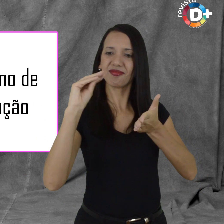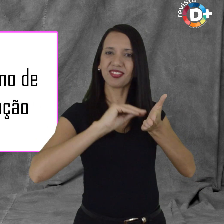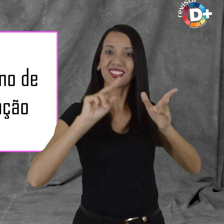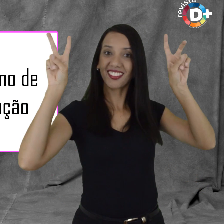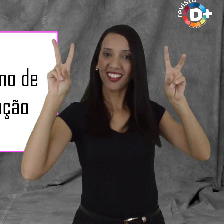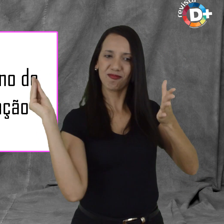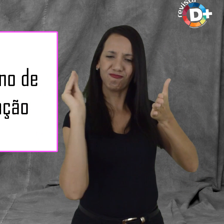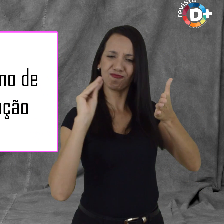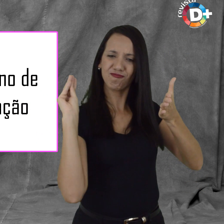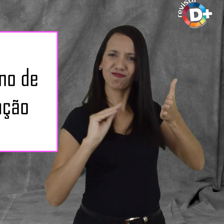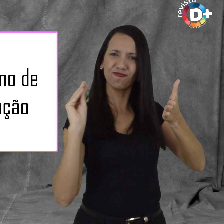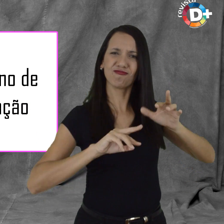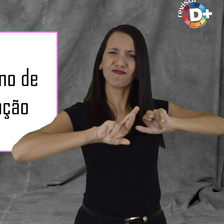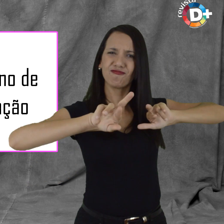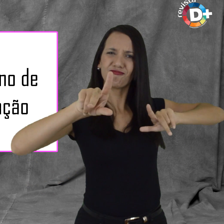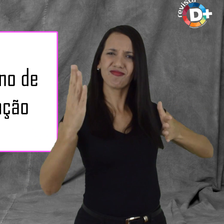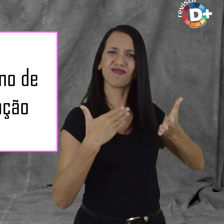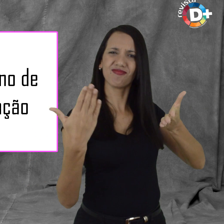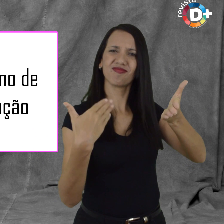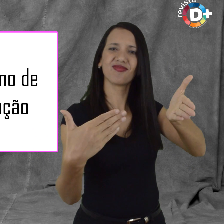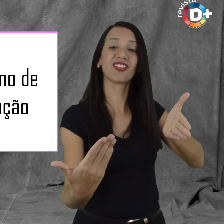delas. Estreia abordando o autismo.